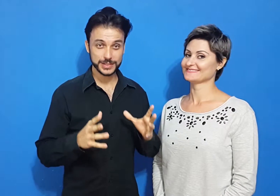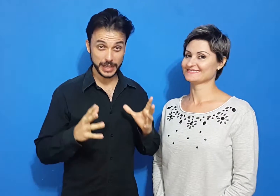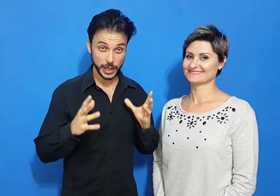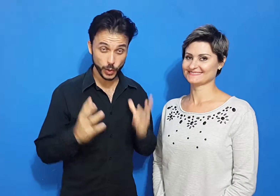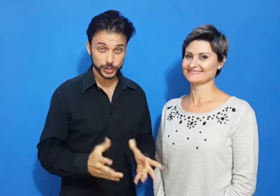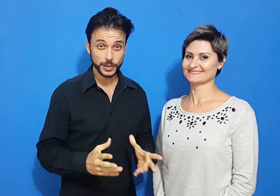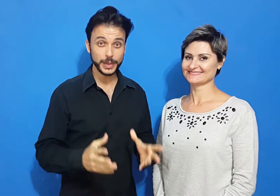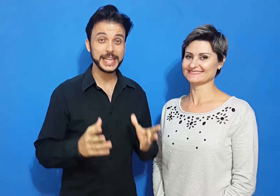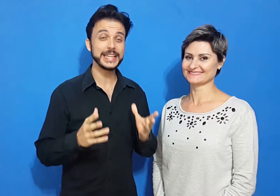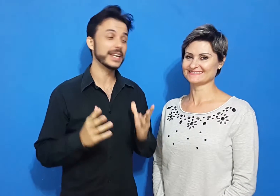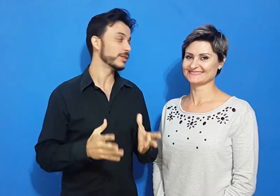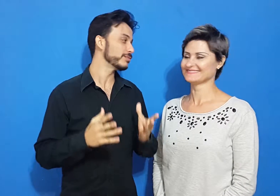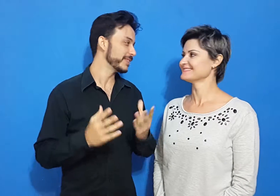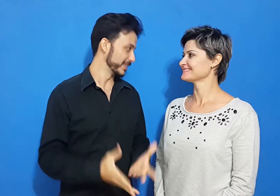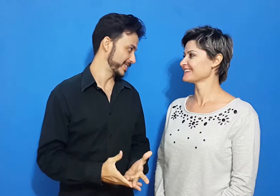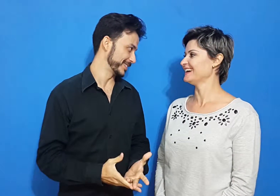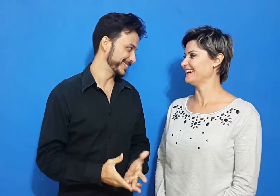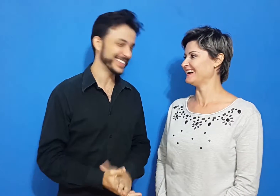relutam e não dançam.